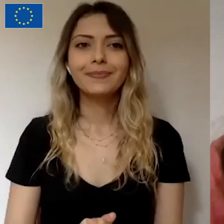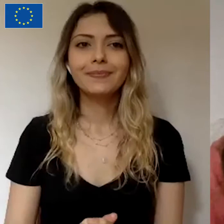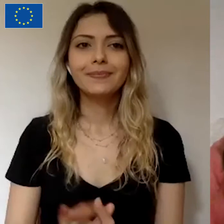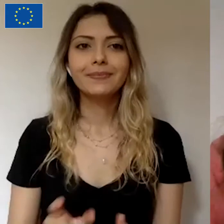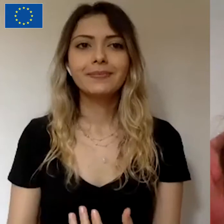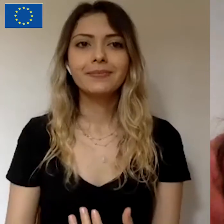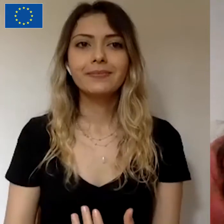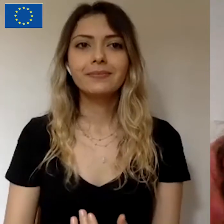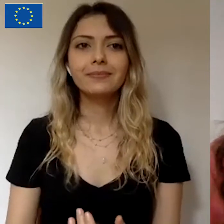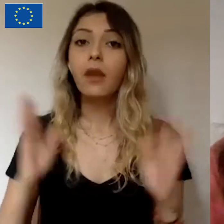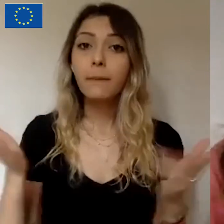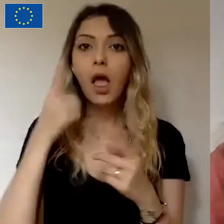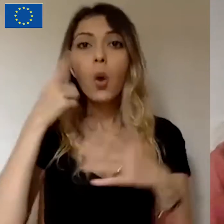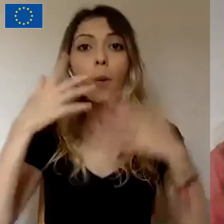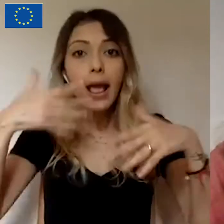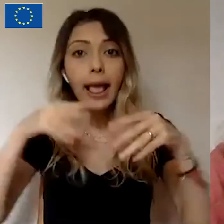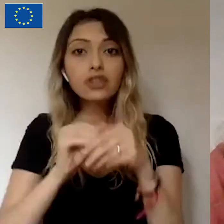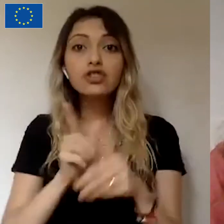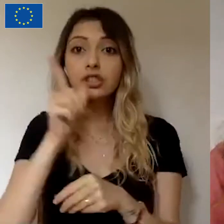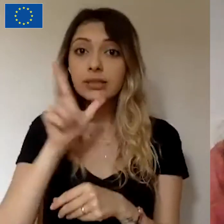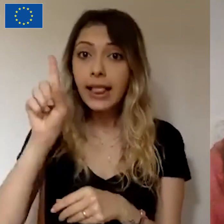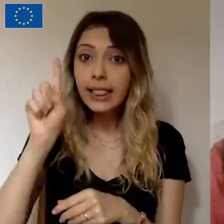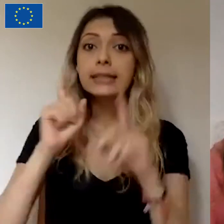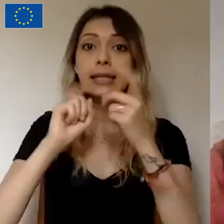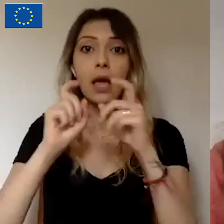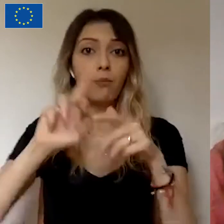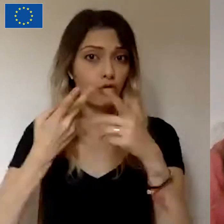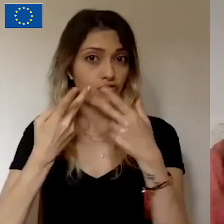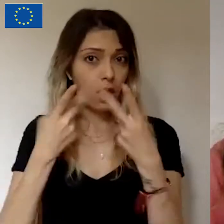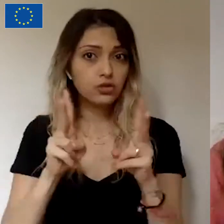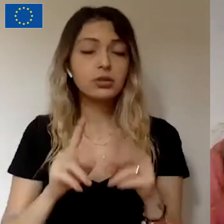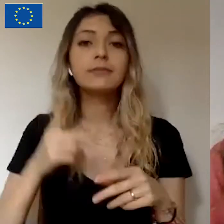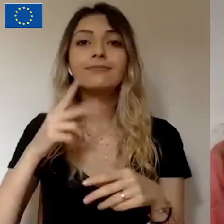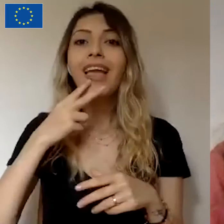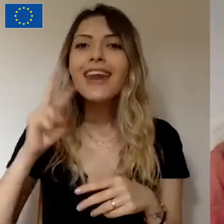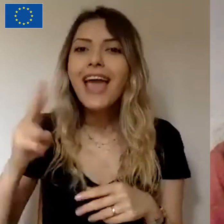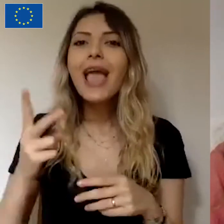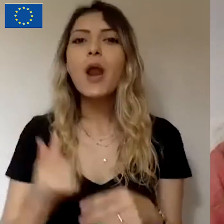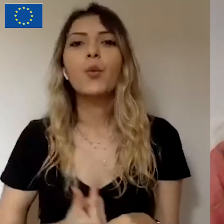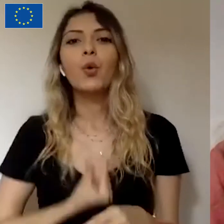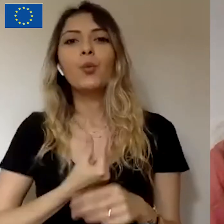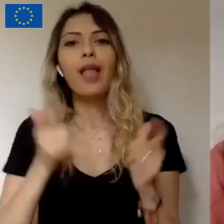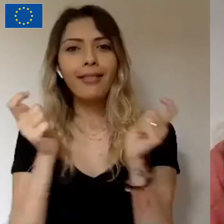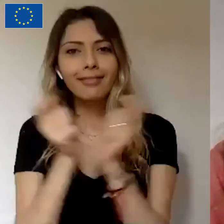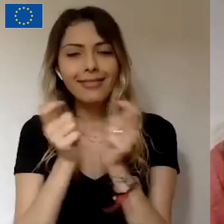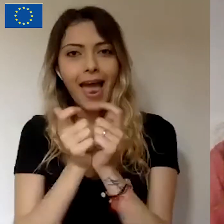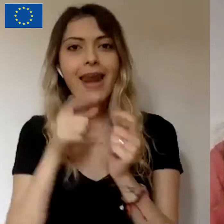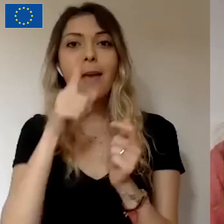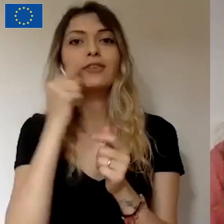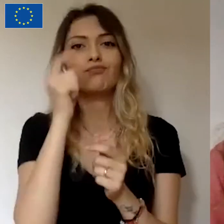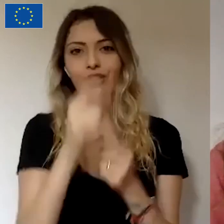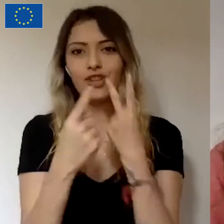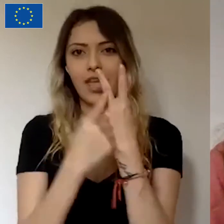Mesela görme engellere sesli kitap projesi açıldı. Rengarenk Umutlar Derneği'nden Yeter Hanım'ın bireysel olarak açtığı